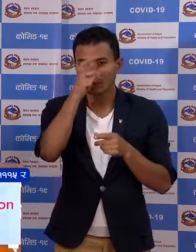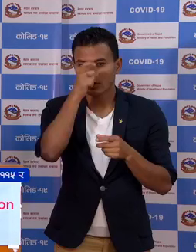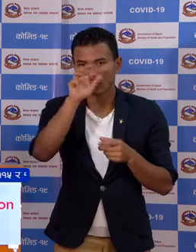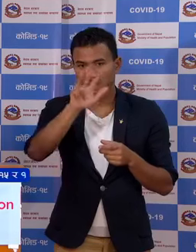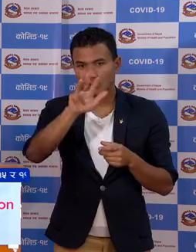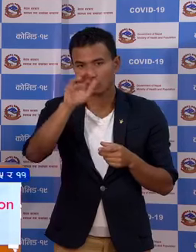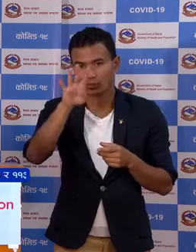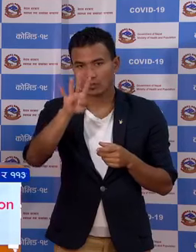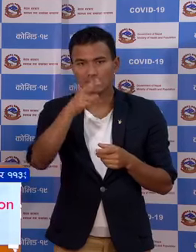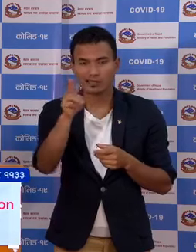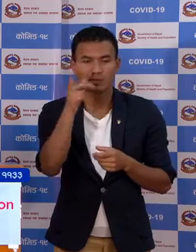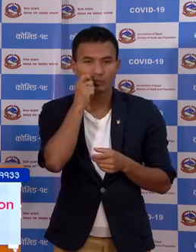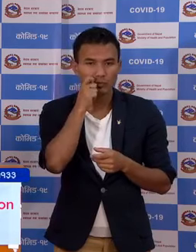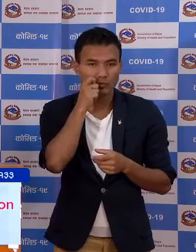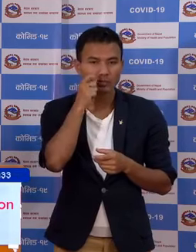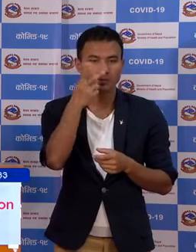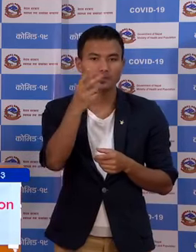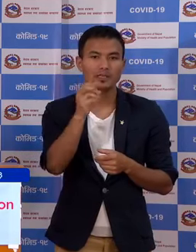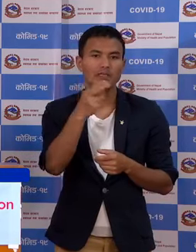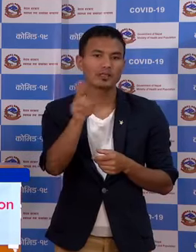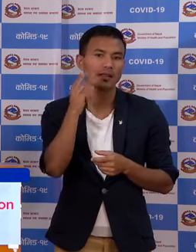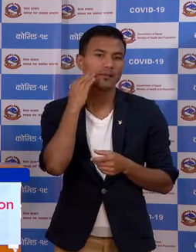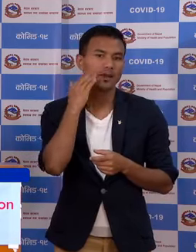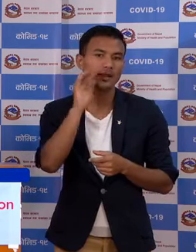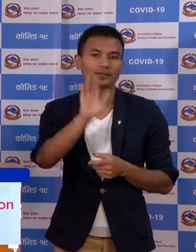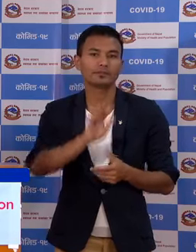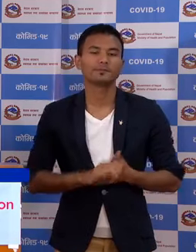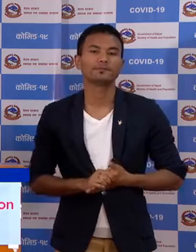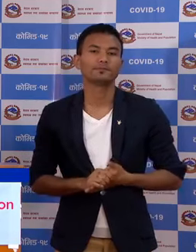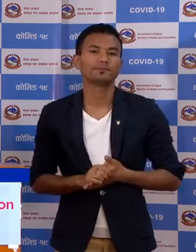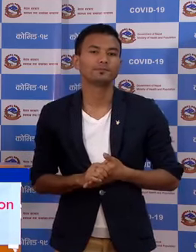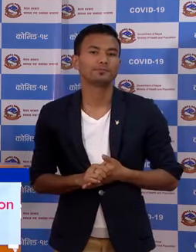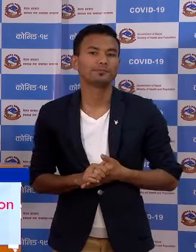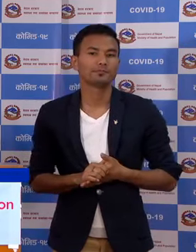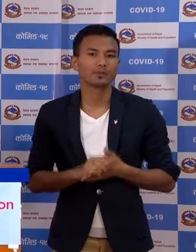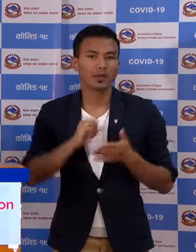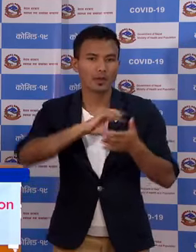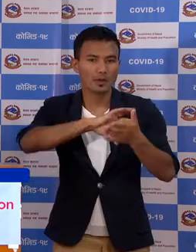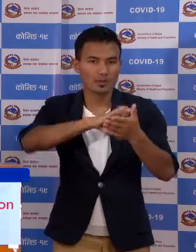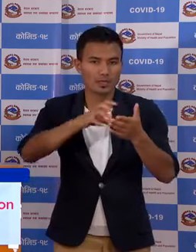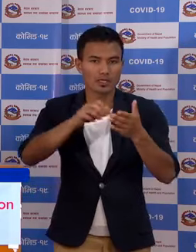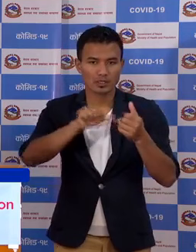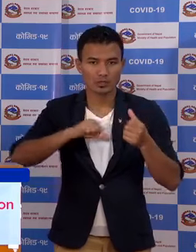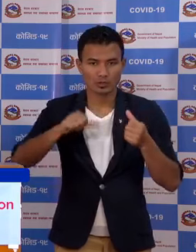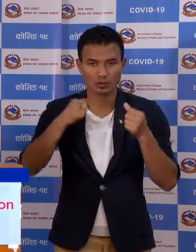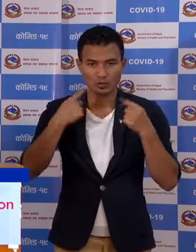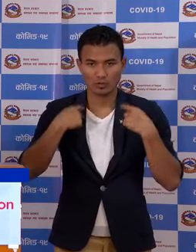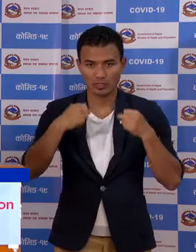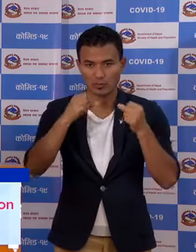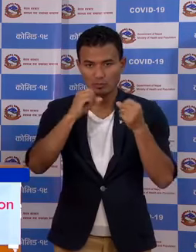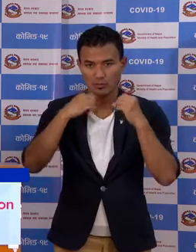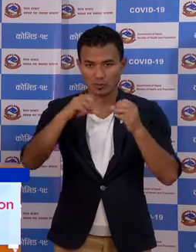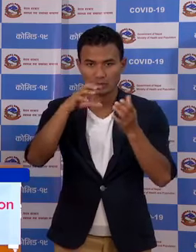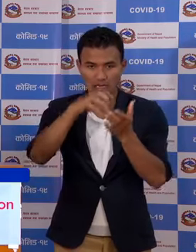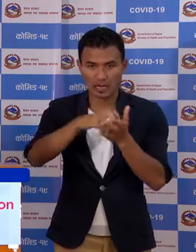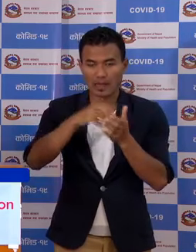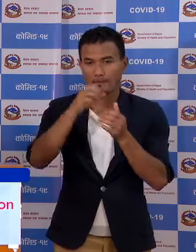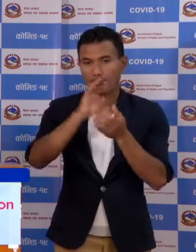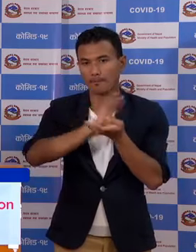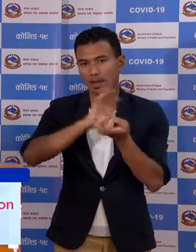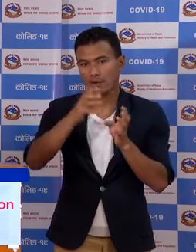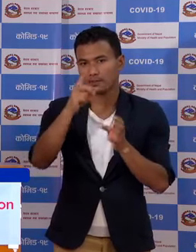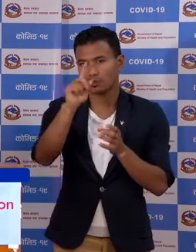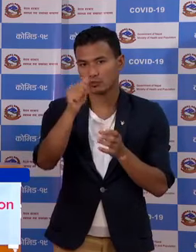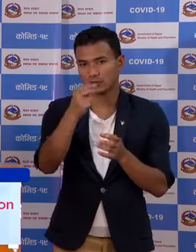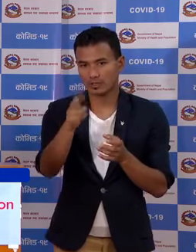,94 जना पूरूस र विस जना मैला उन्नुँच प्रादेशिक जनुस्वास्त प्रिक्षाला विराट नगर्मा जम्मा